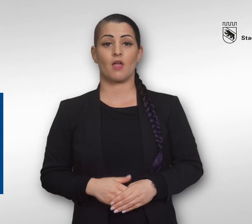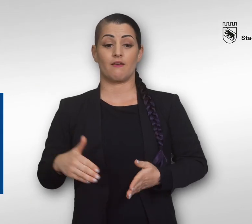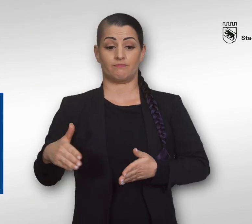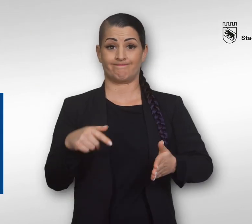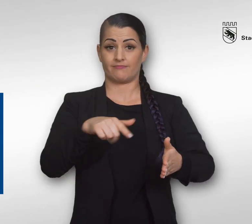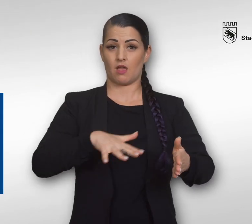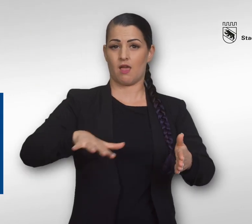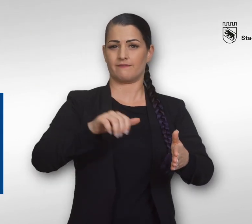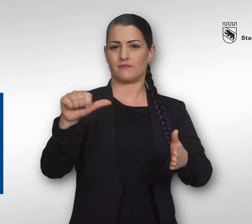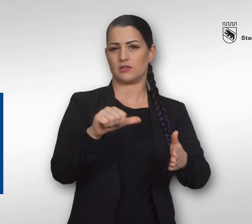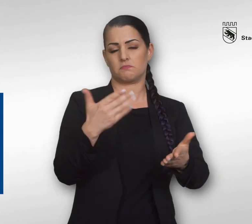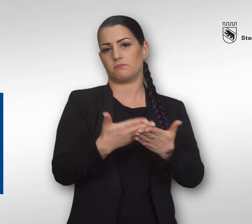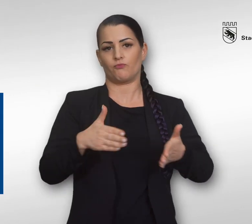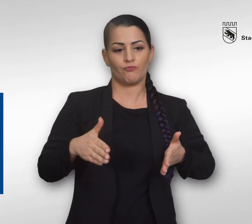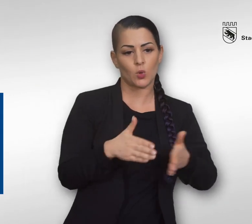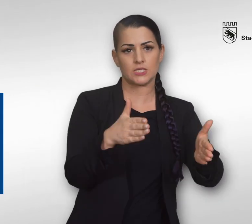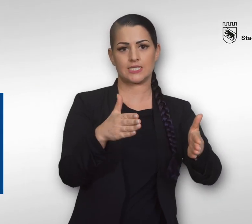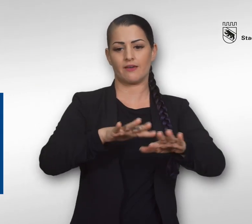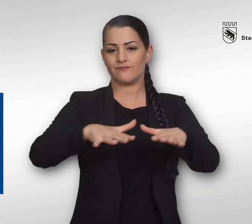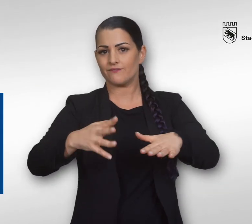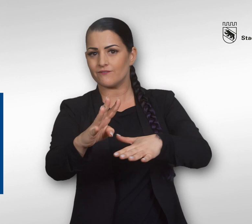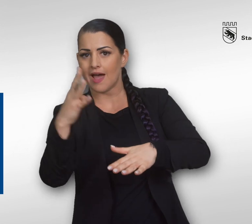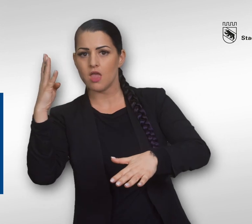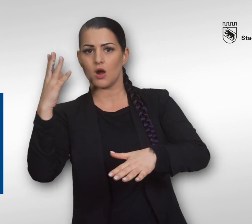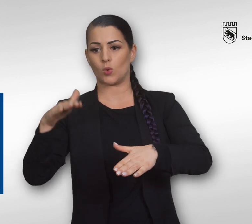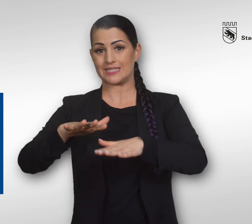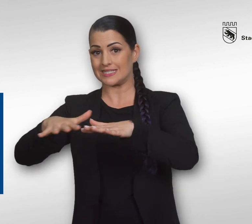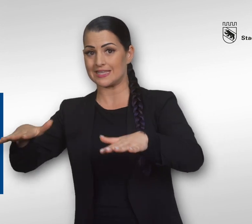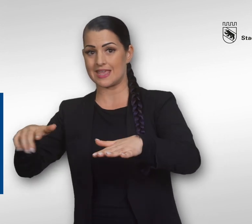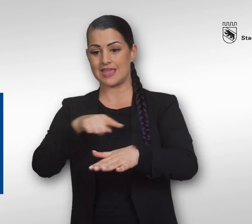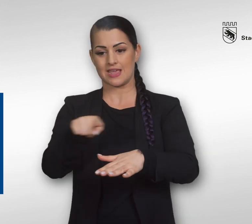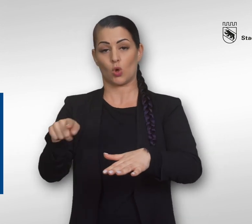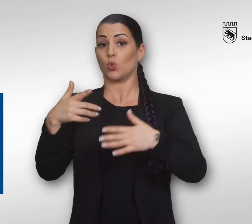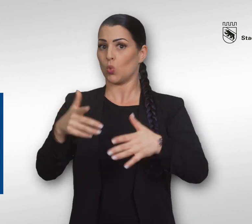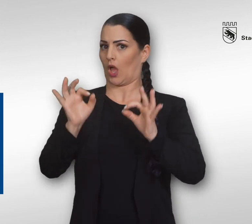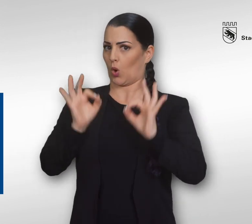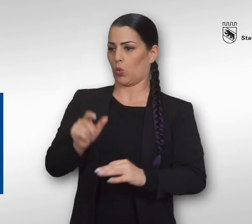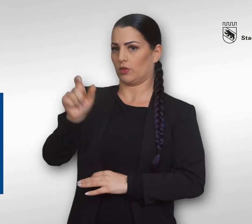In freie Gewässer, Flüsse, Weiher und Seen wagen sich nur gute und geübte Schwimmer.